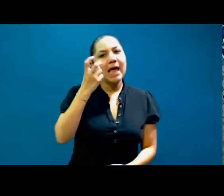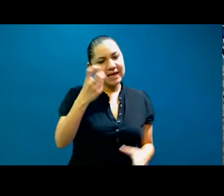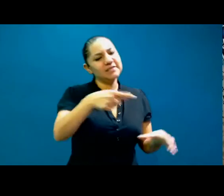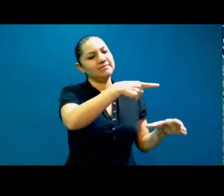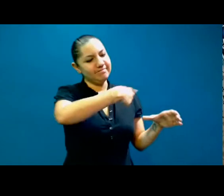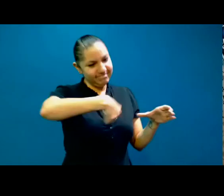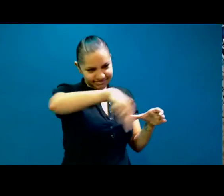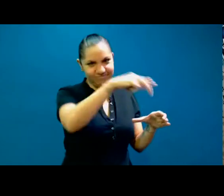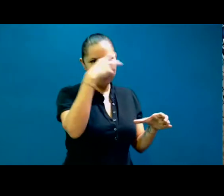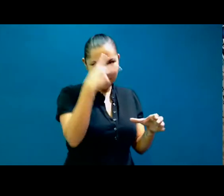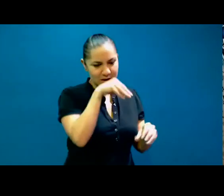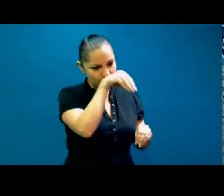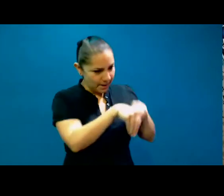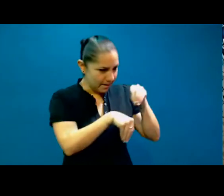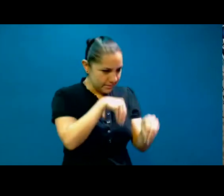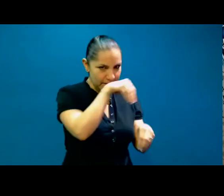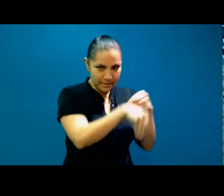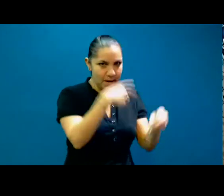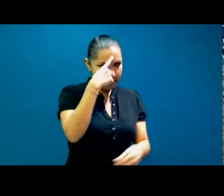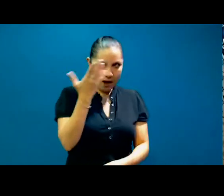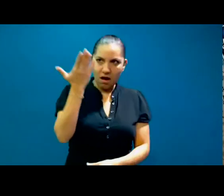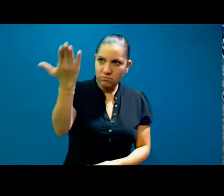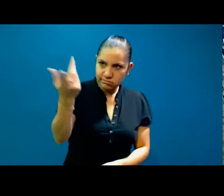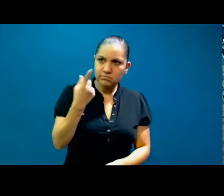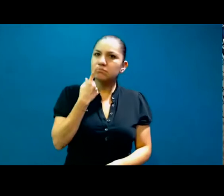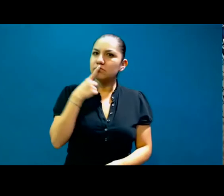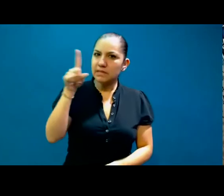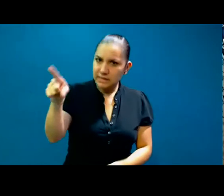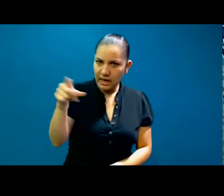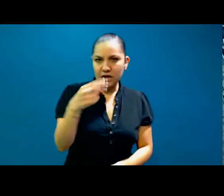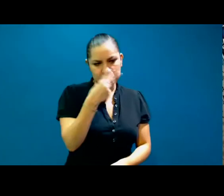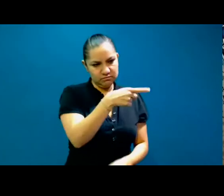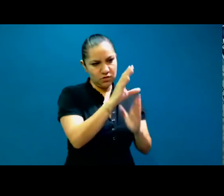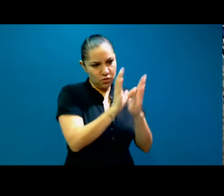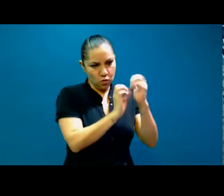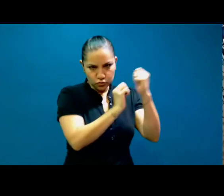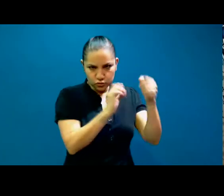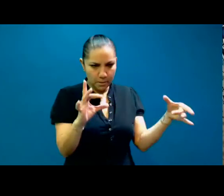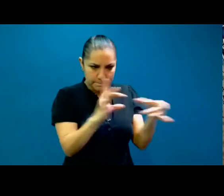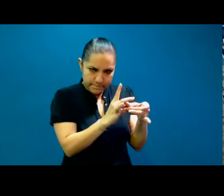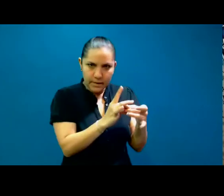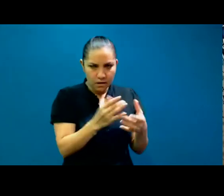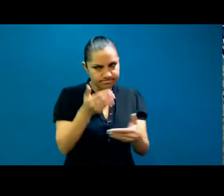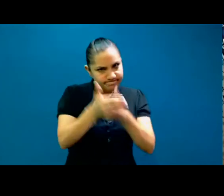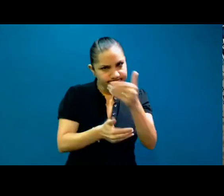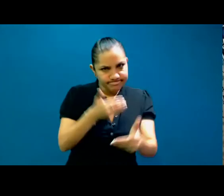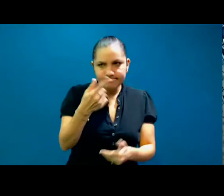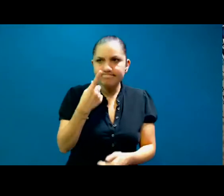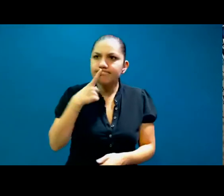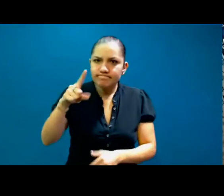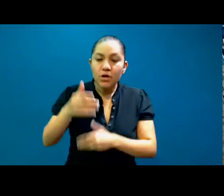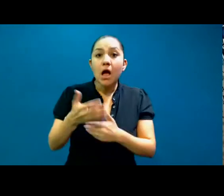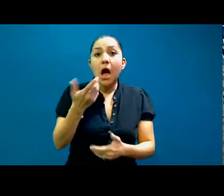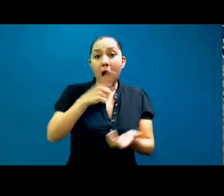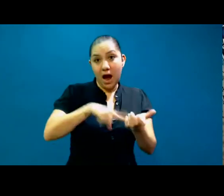legal contra esto, para tirar el decreto constitucional. Los abogados, ya saben, pues piden tarifas bastante altas y en tres días se